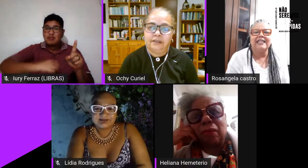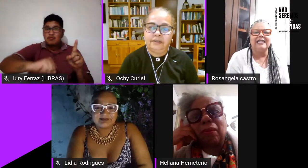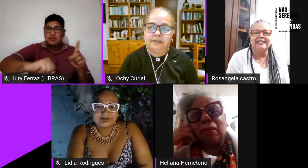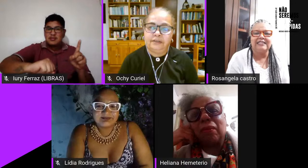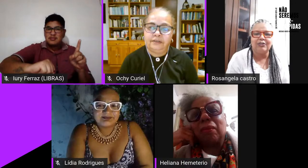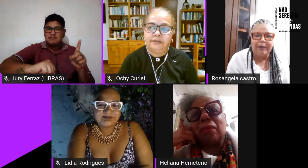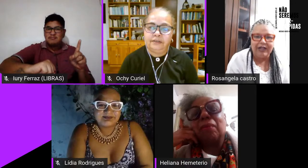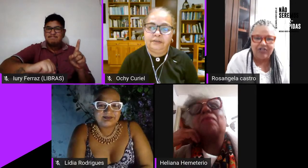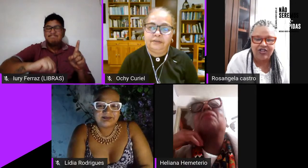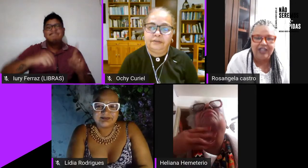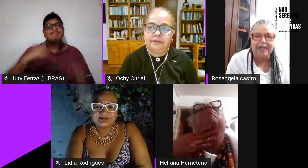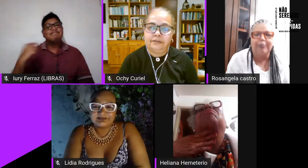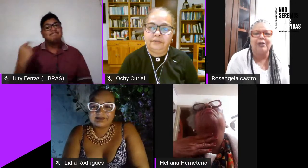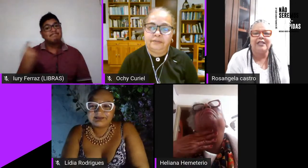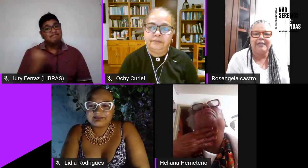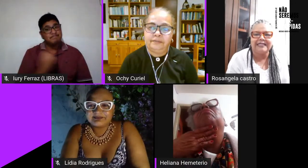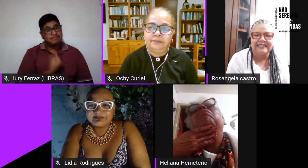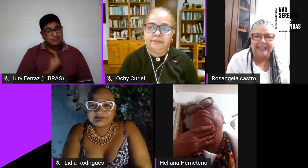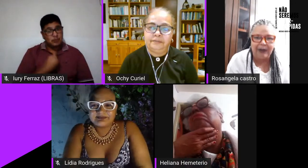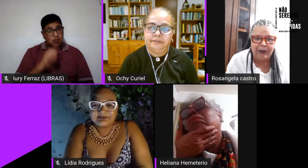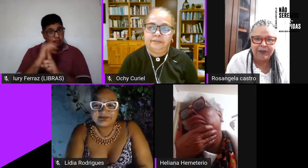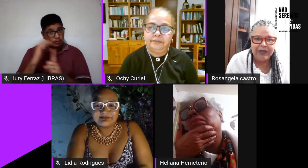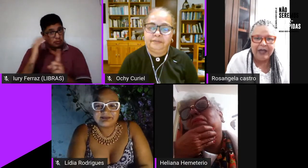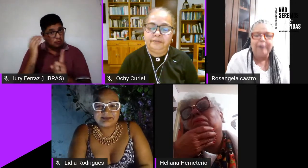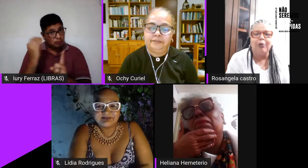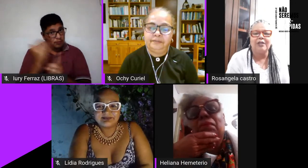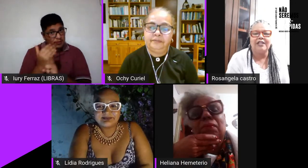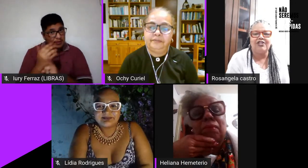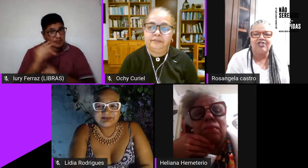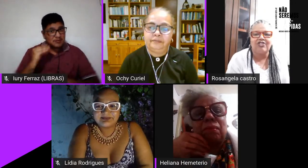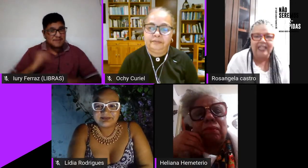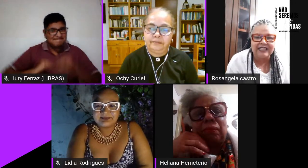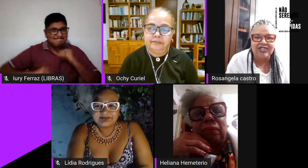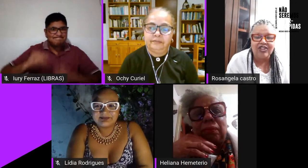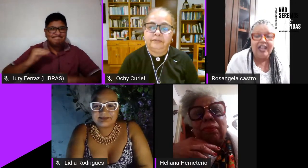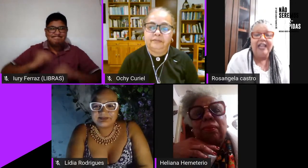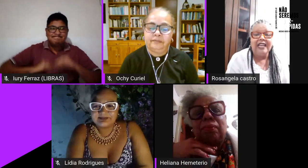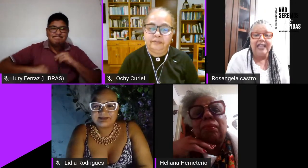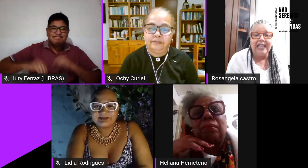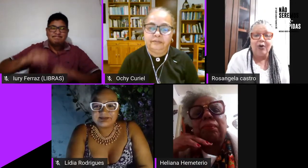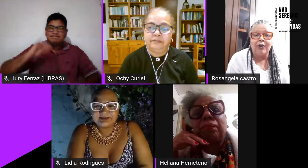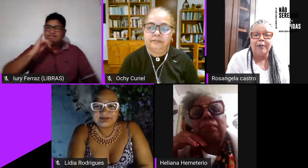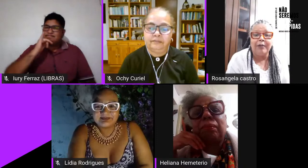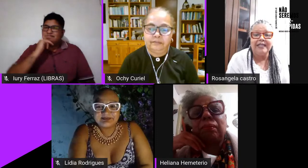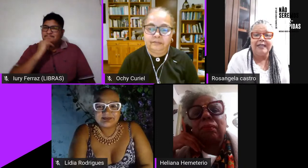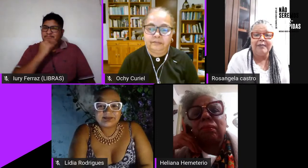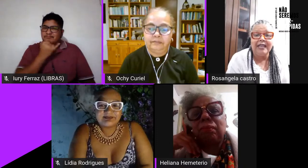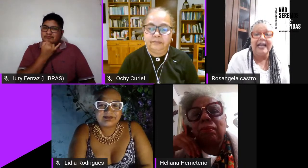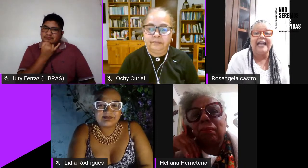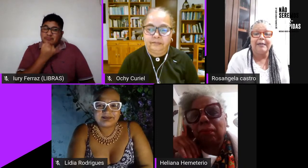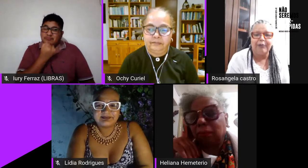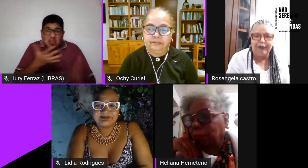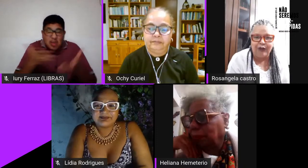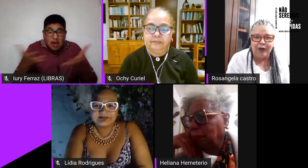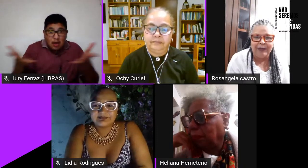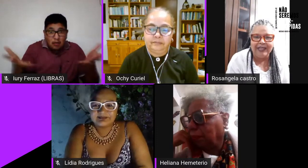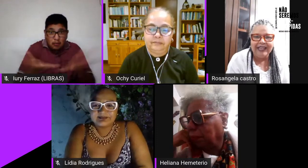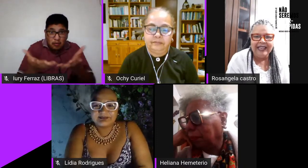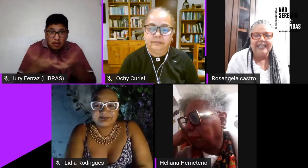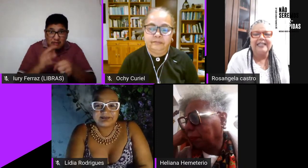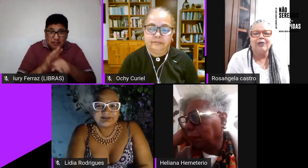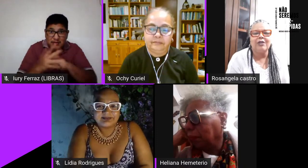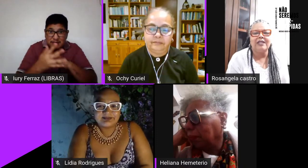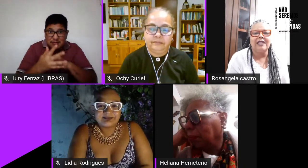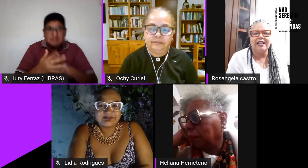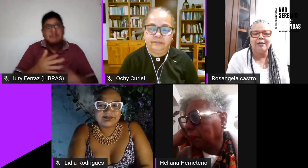tem sido abatida por depressão por tristezas e agora com a pandemia até por fome